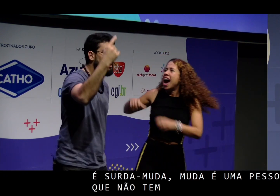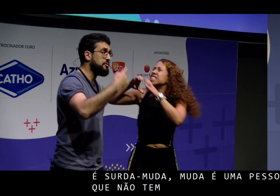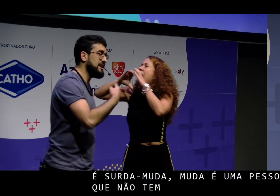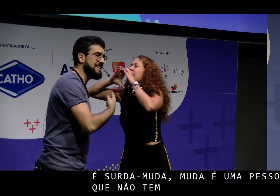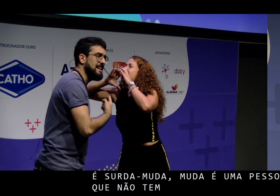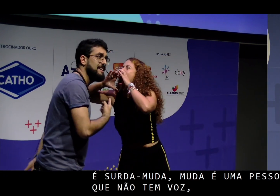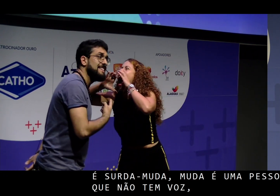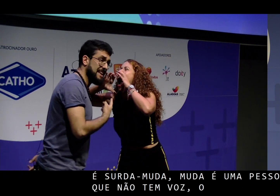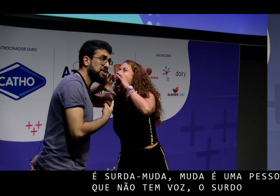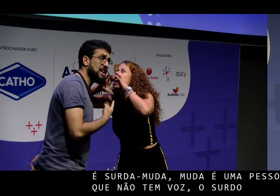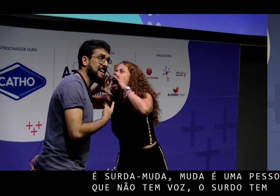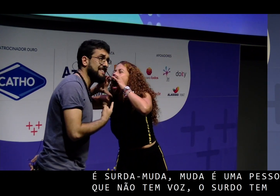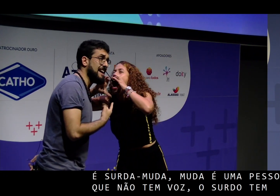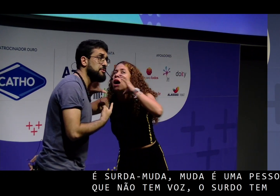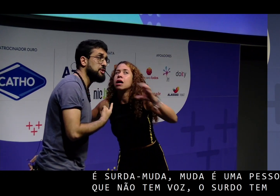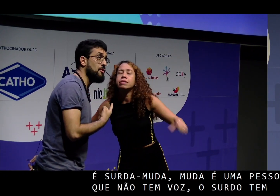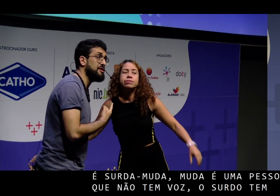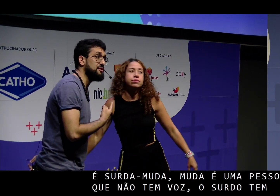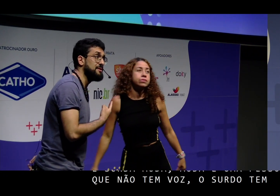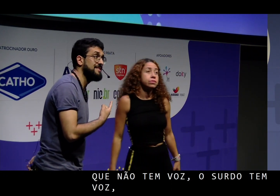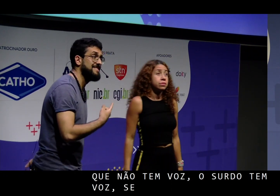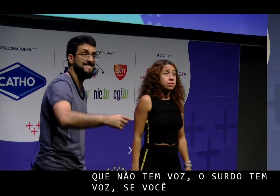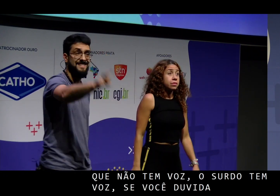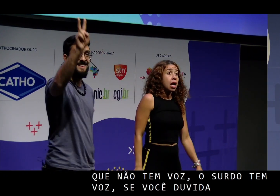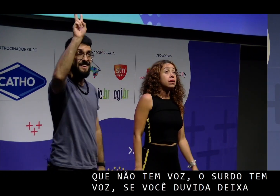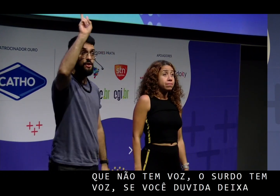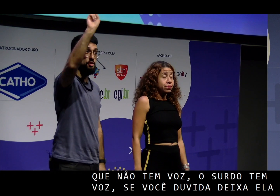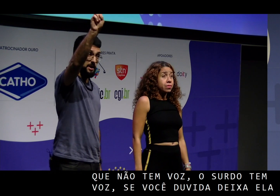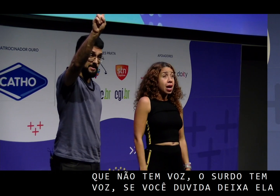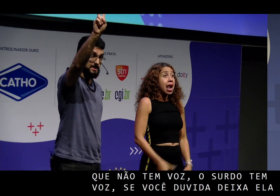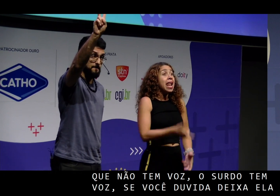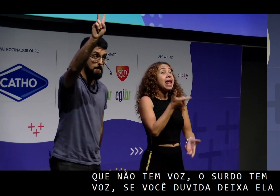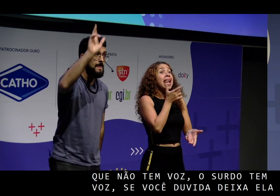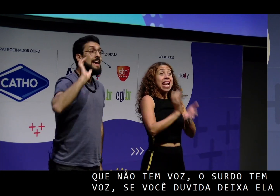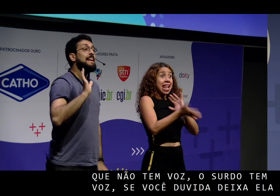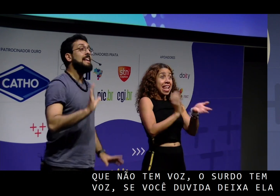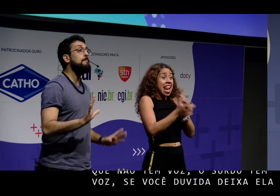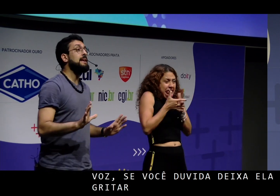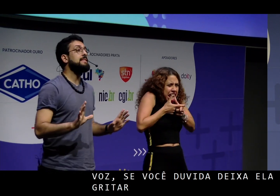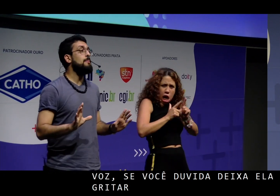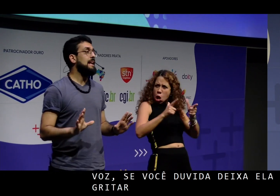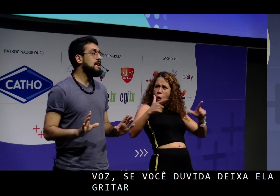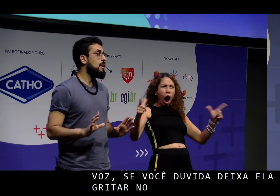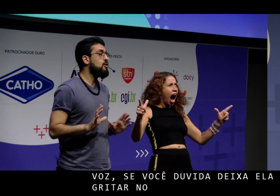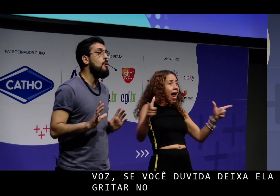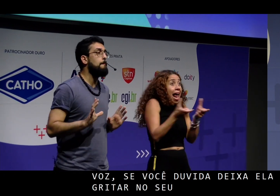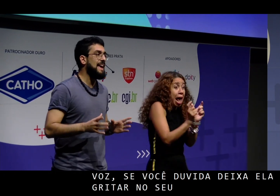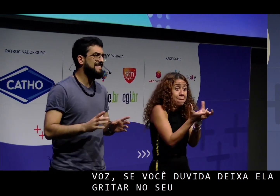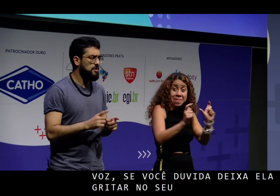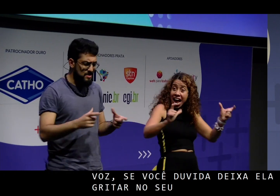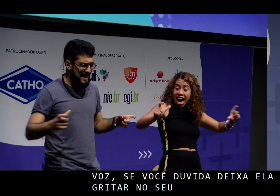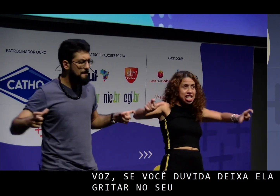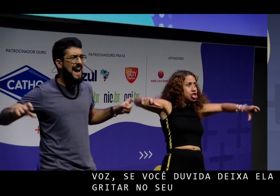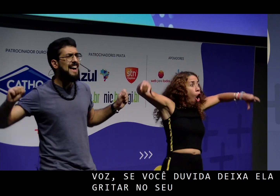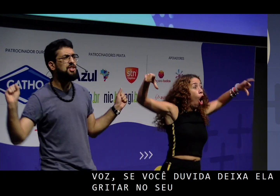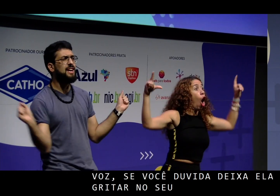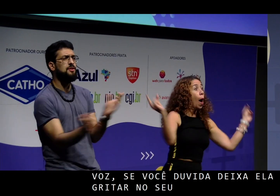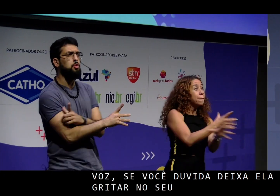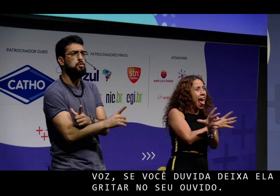duvida, deixa ela gritar no seu ouvido. Dois, libras é uma língua completa, com gramática e tudo.